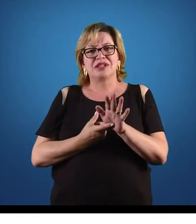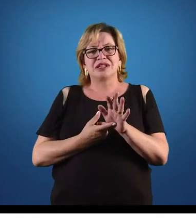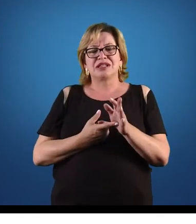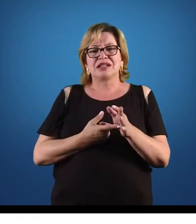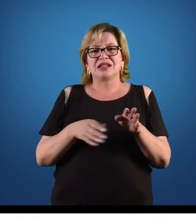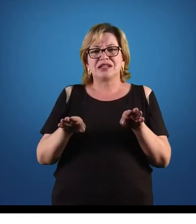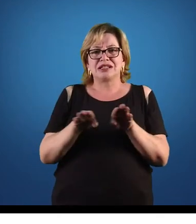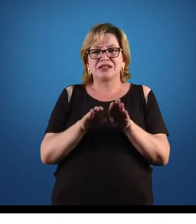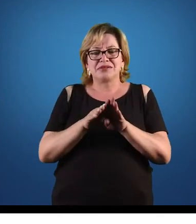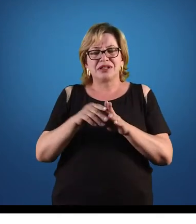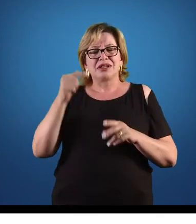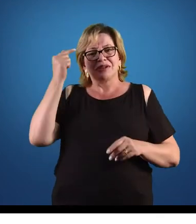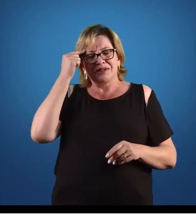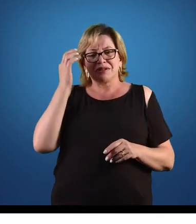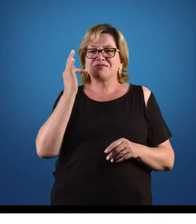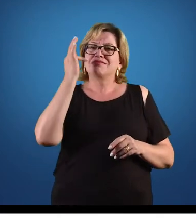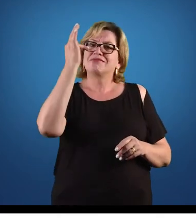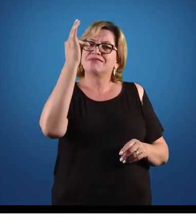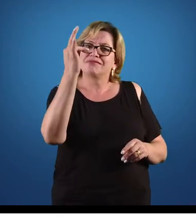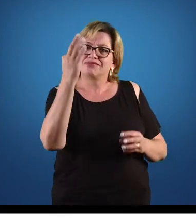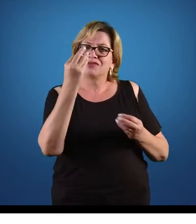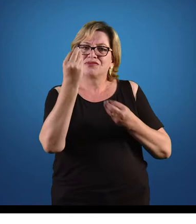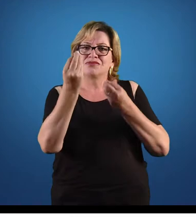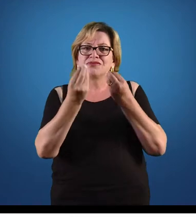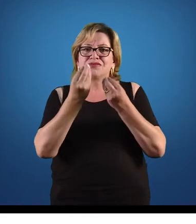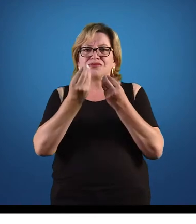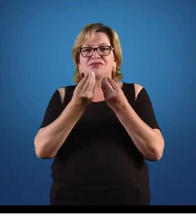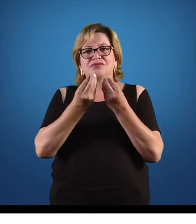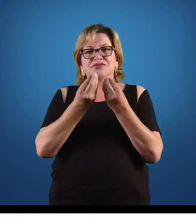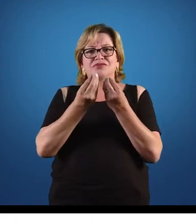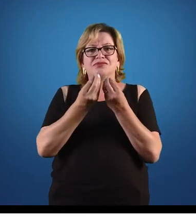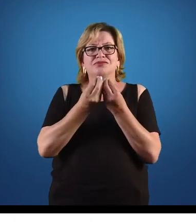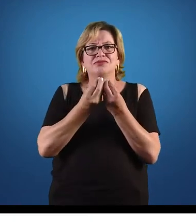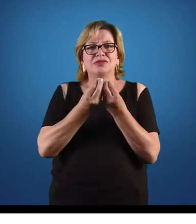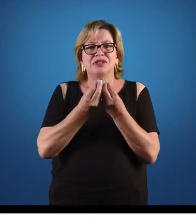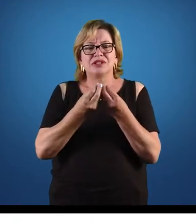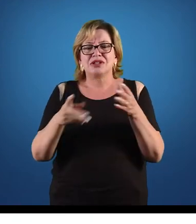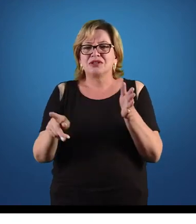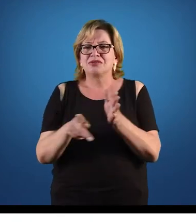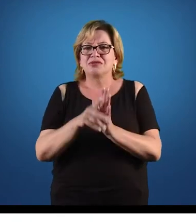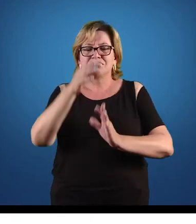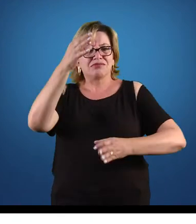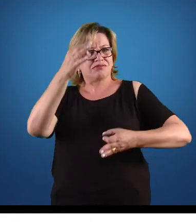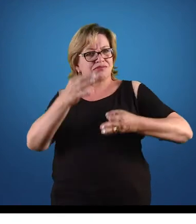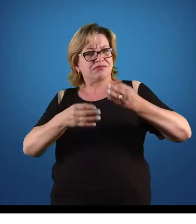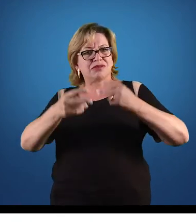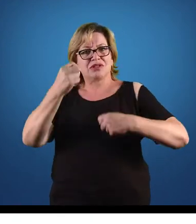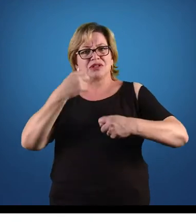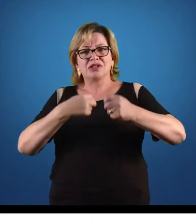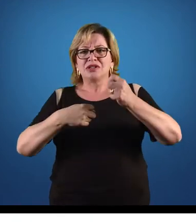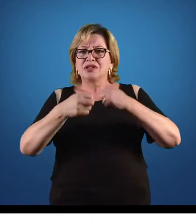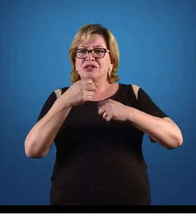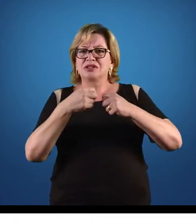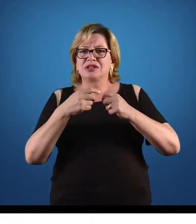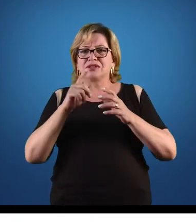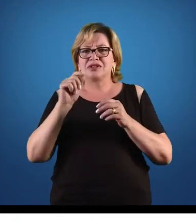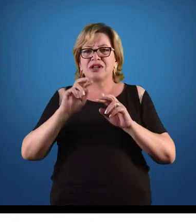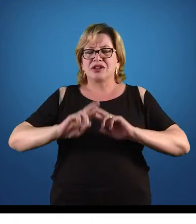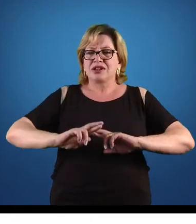em evidenciar, em prever, nessa ordem jurídica econômica, um modelo